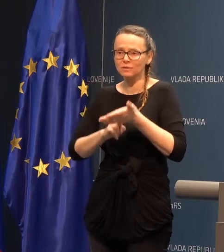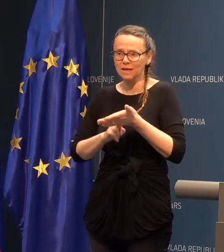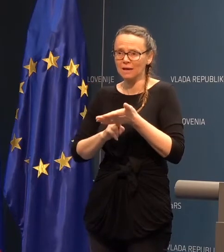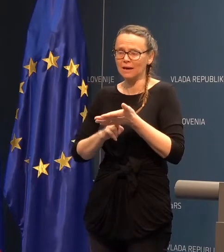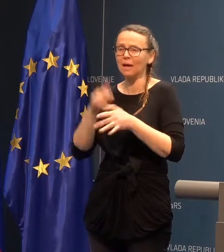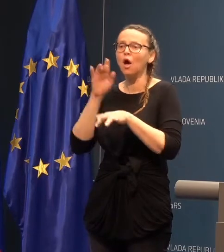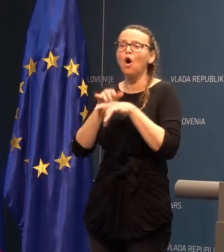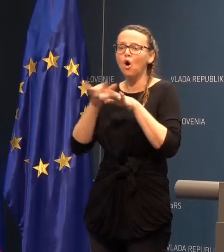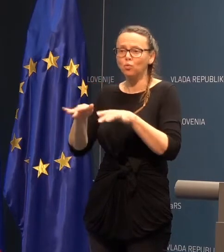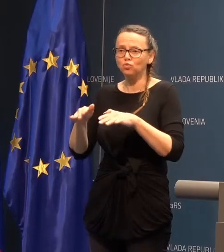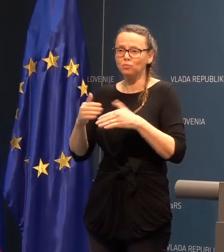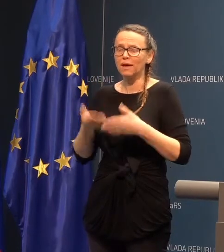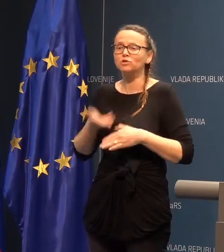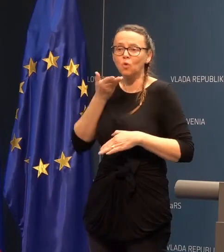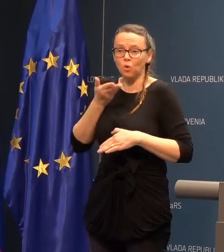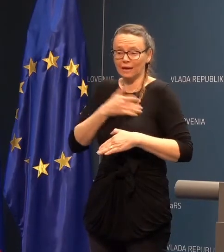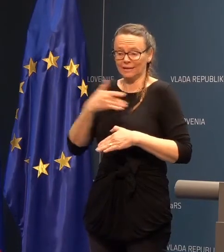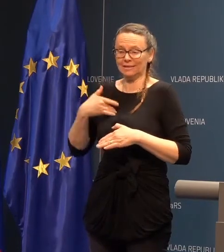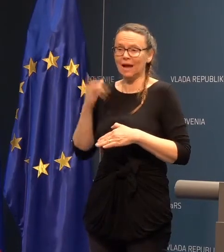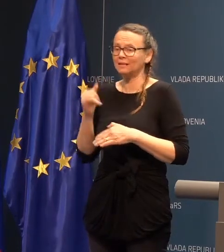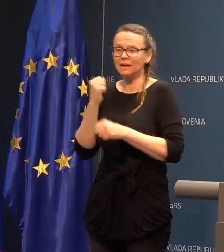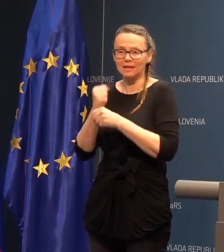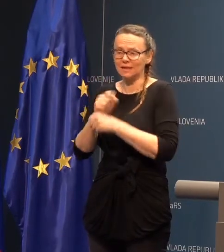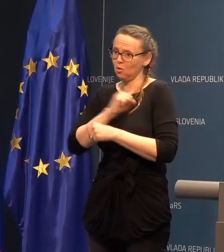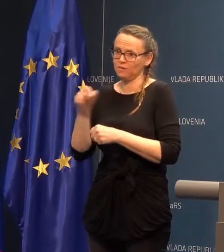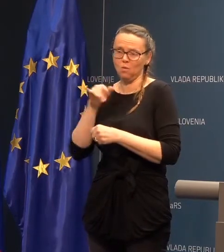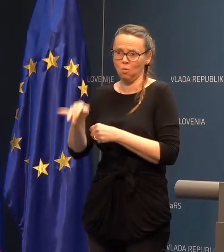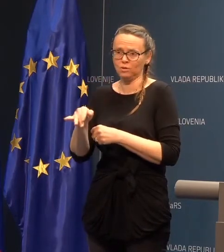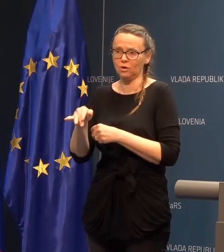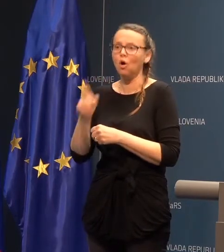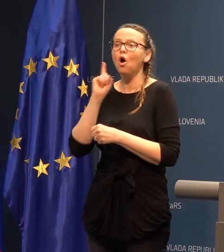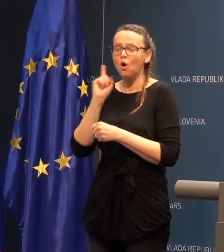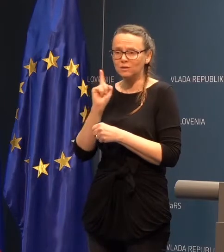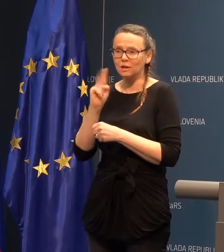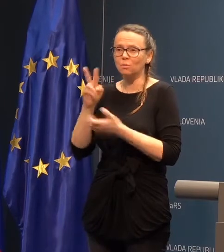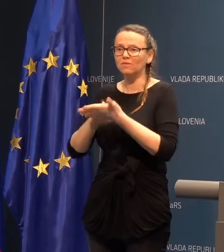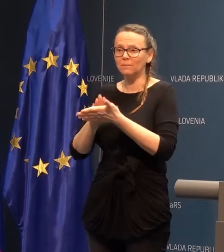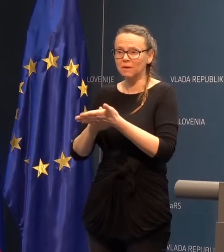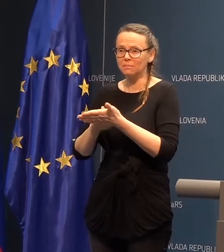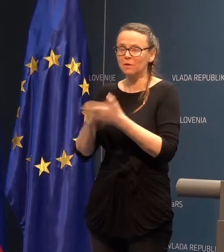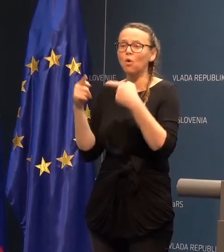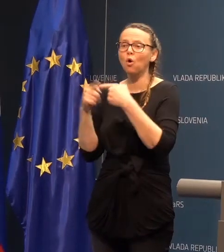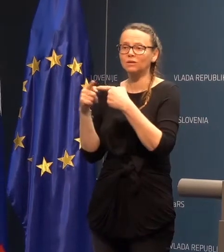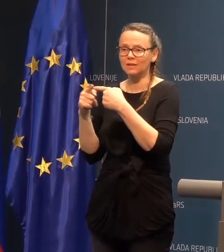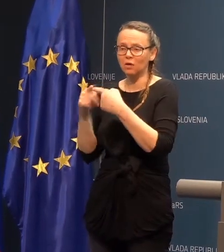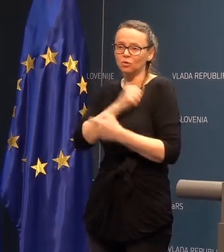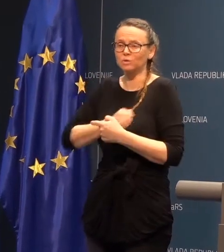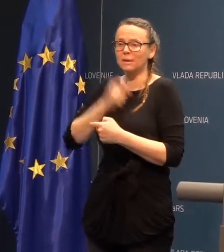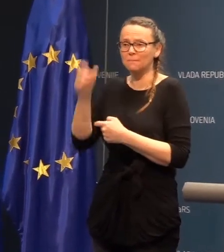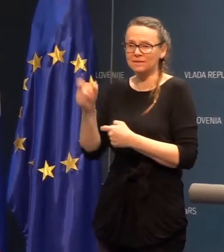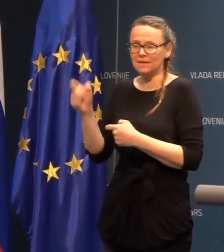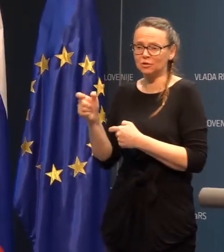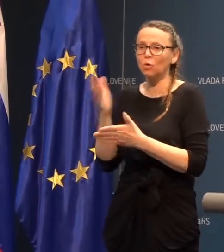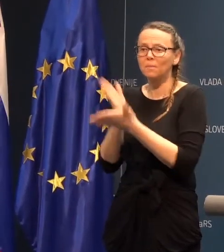okužbe z gornih dihalj, da na delo ne hodijo oziroma se v primeru kontaktov s pacijentom